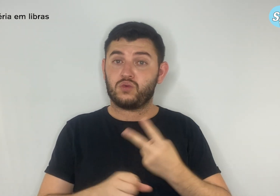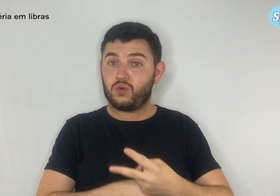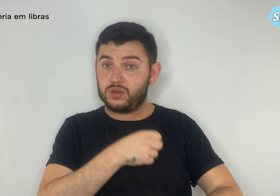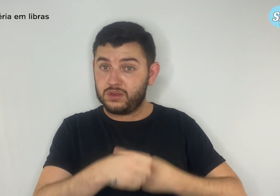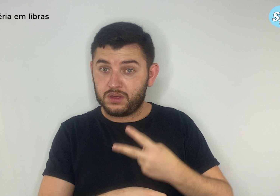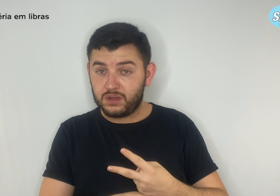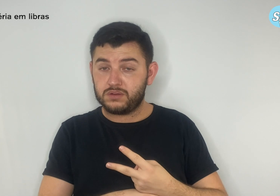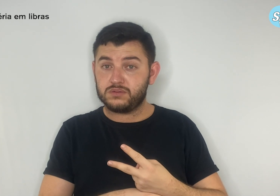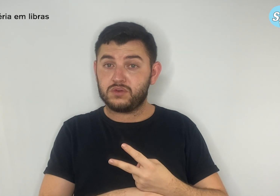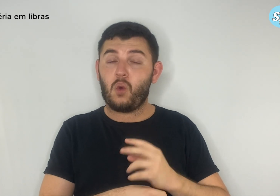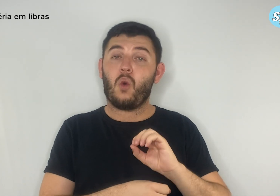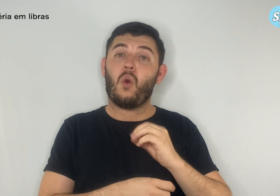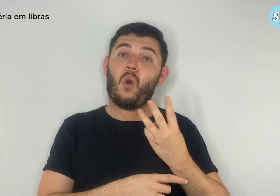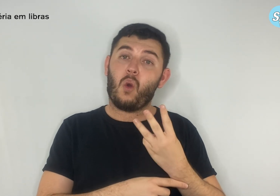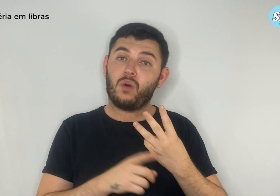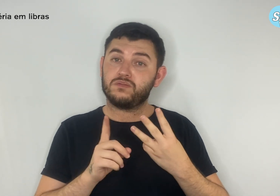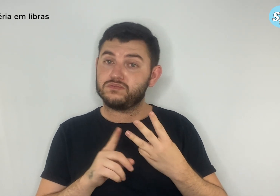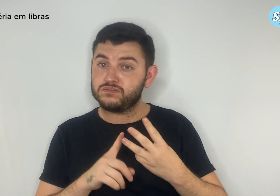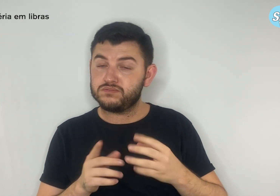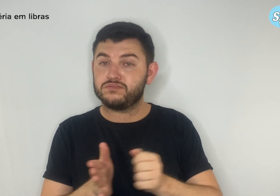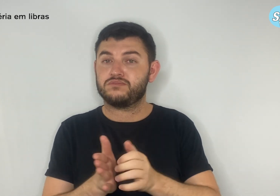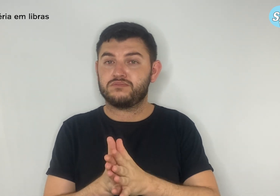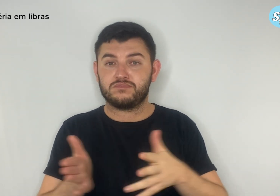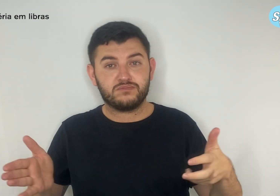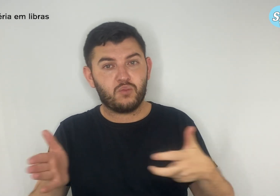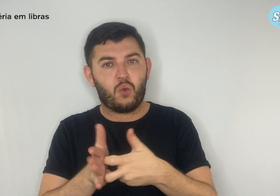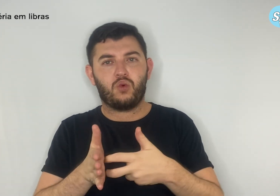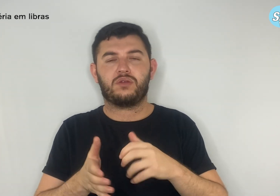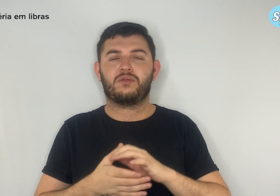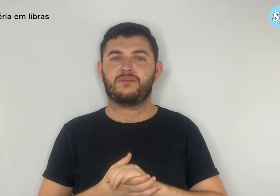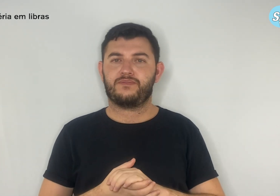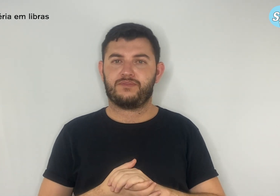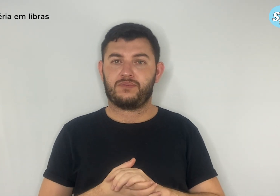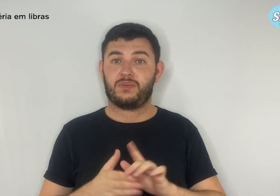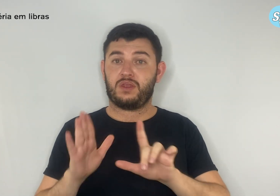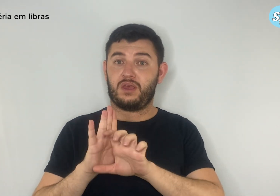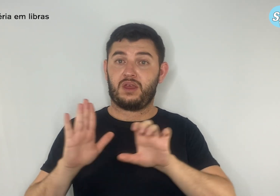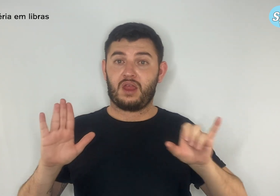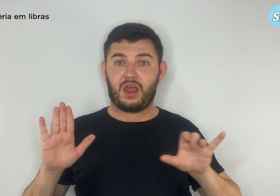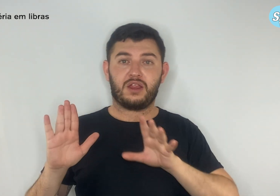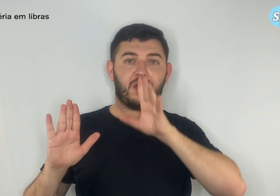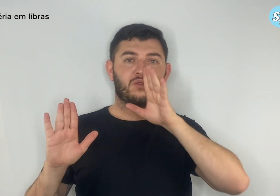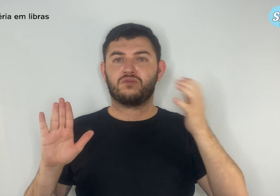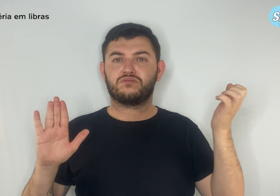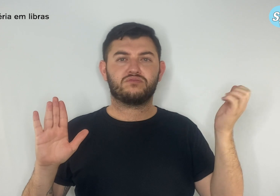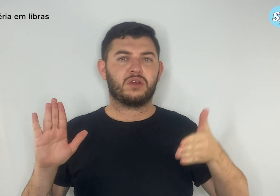exposição visível da Lei do Desacato, artigo 331 do Código